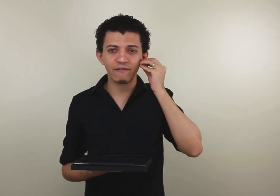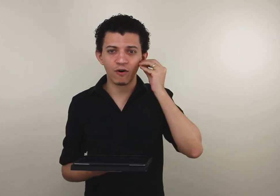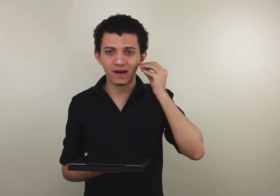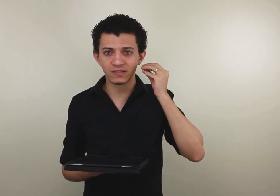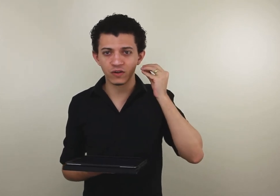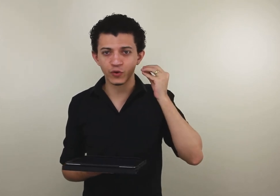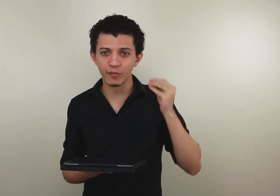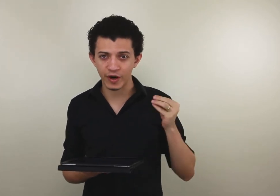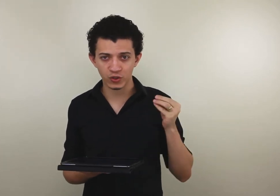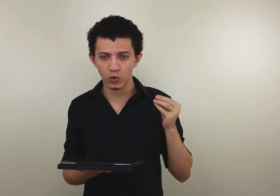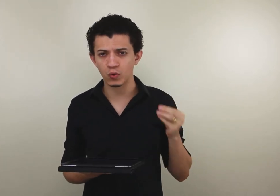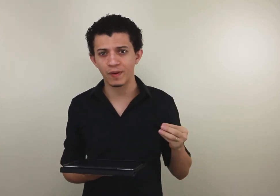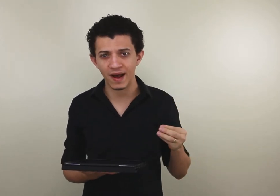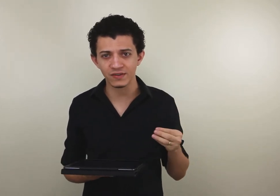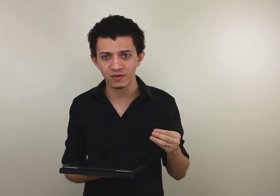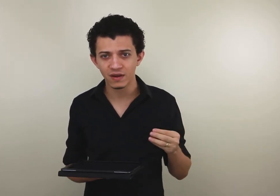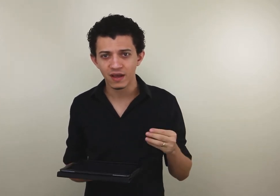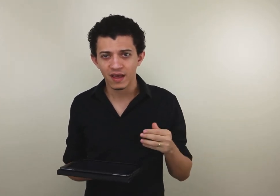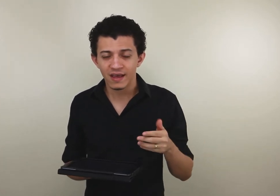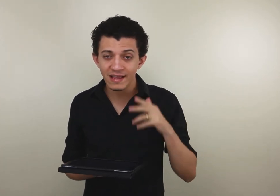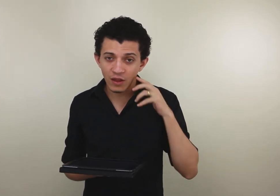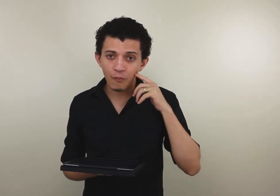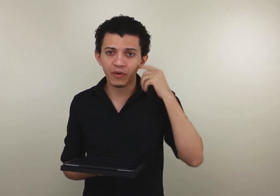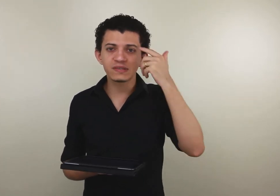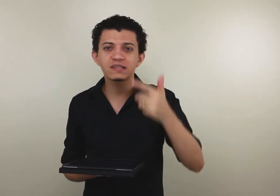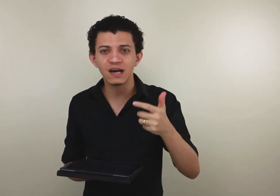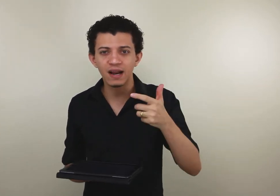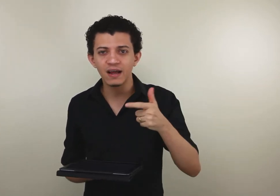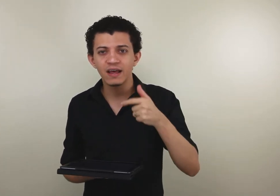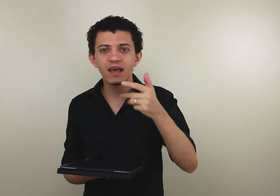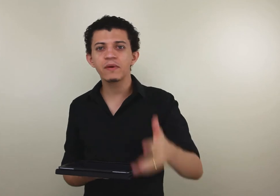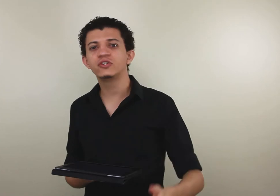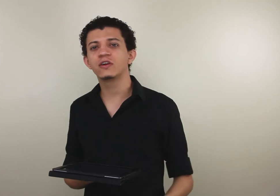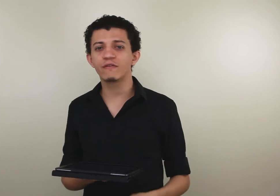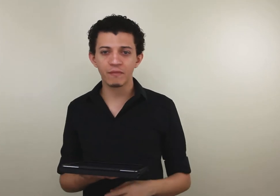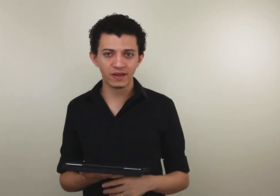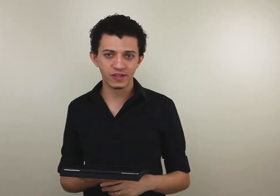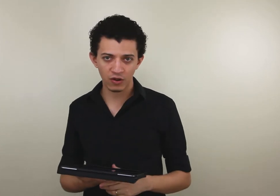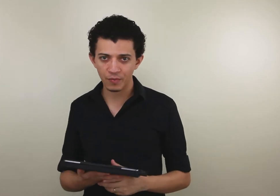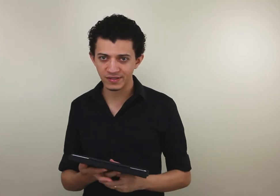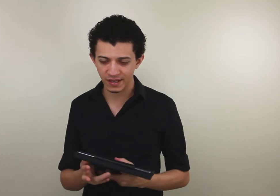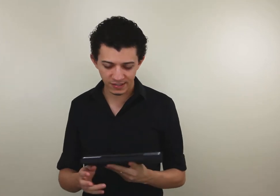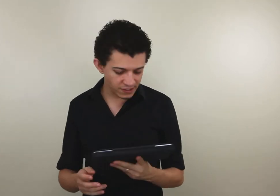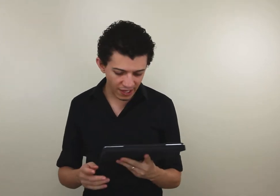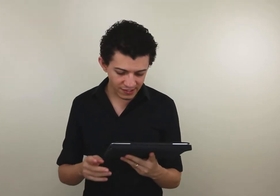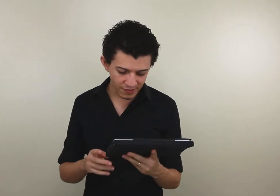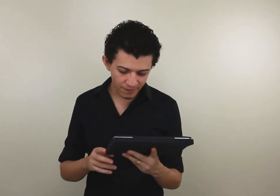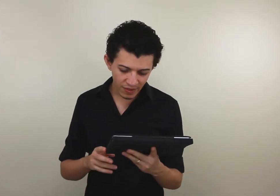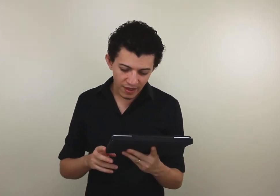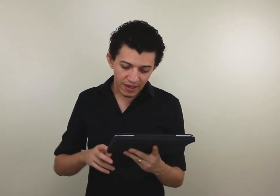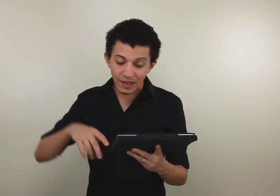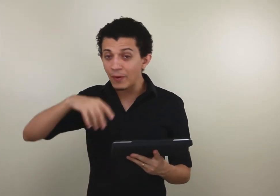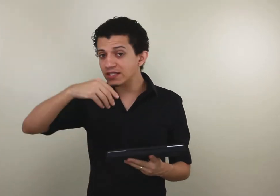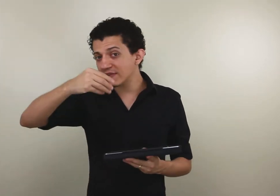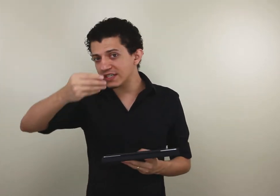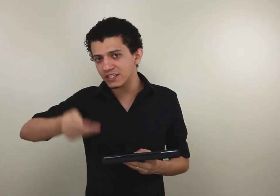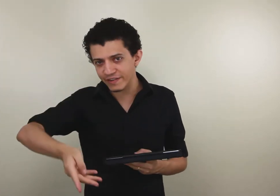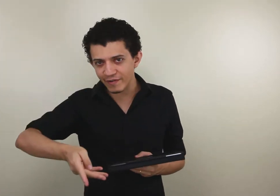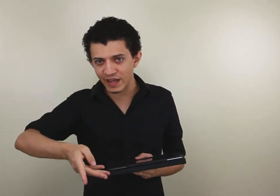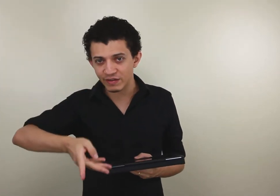informação na sua memória de curto prazo, e então processá-la e emití-la novamente na língua brasileira de sinais. Depois que você já tiver feito